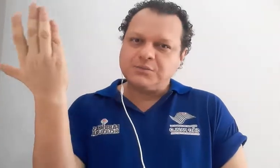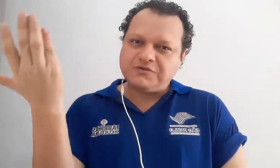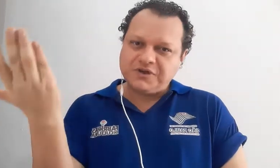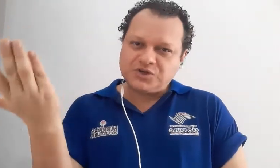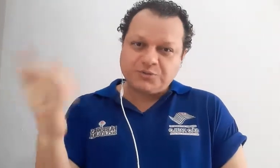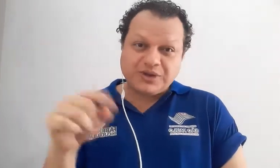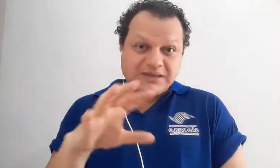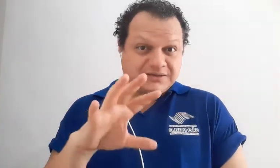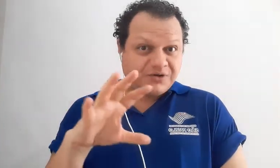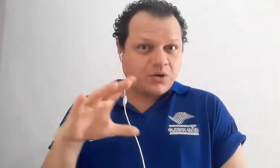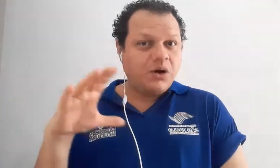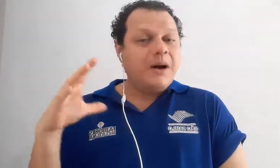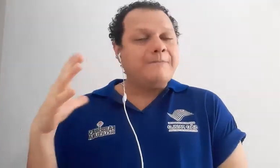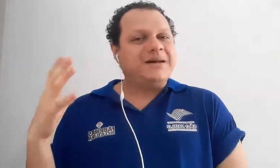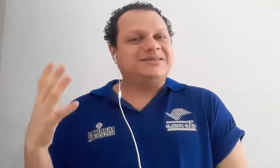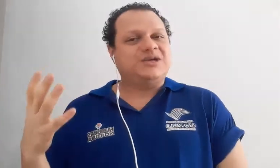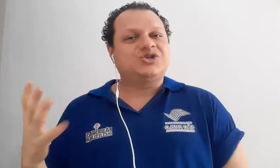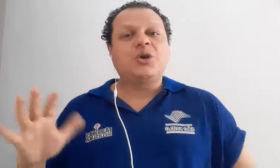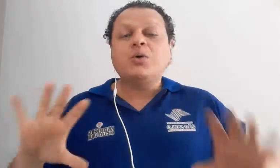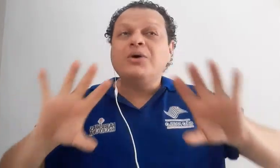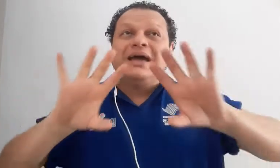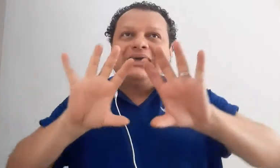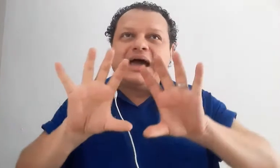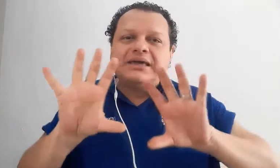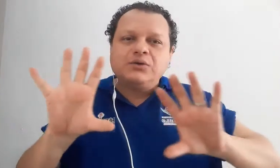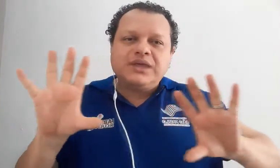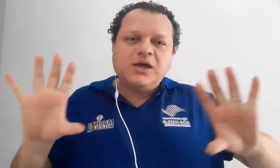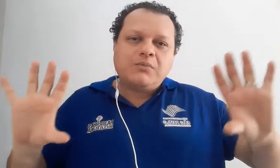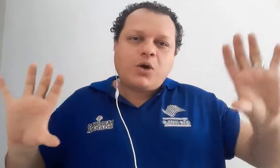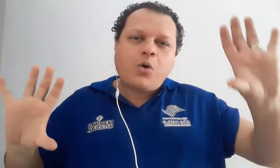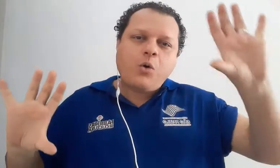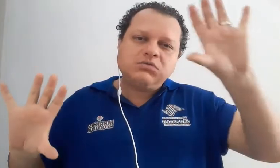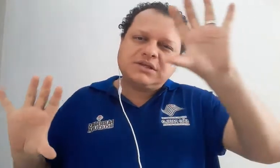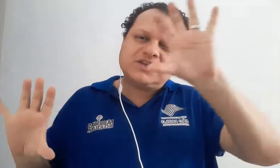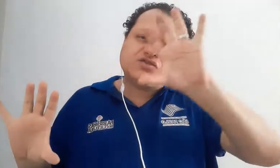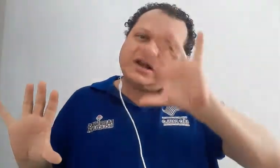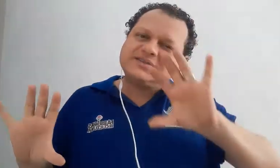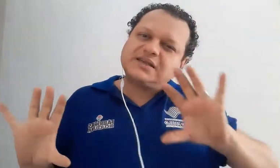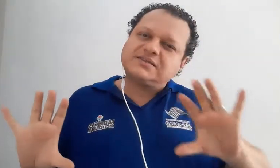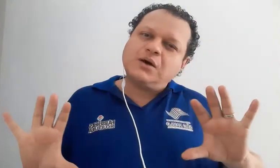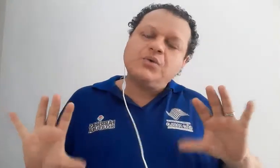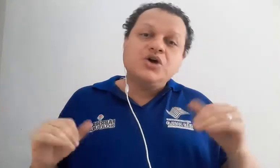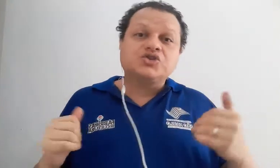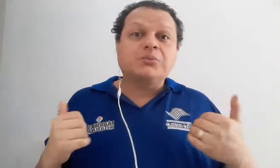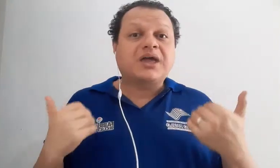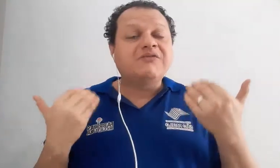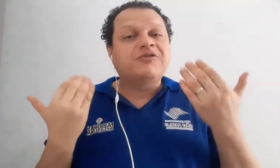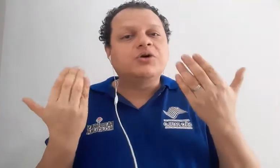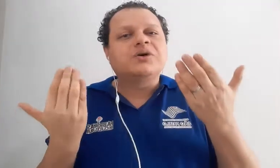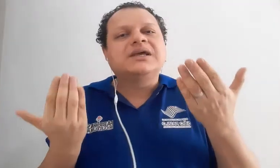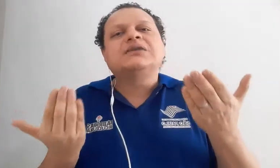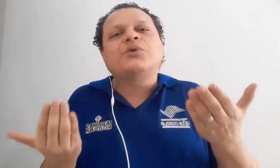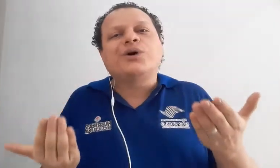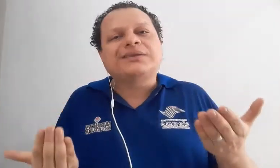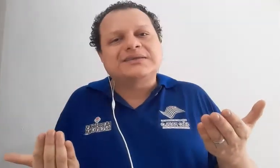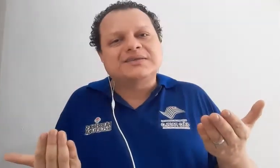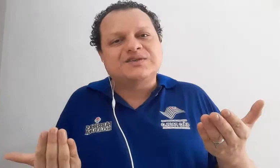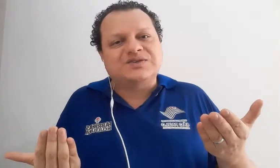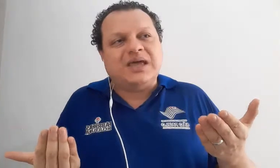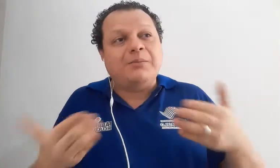vídeo, porque esse ficou bastante longo. E aí eu dei uma contextualização sobre quem foi o criador desse sistema.